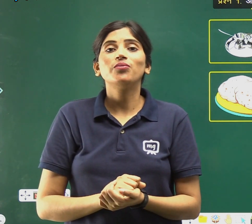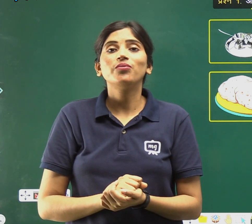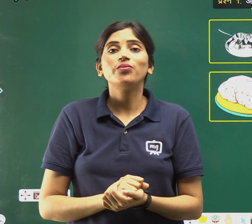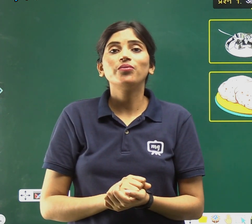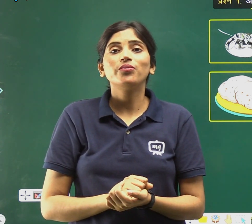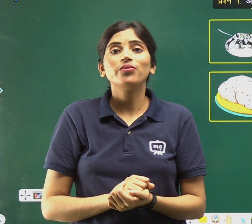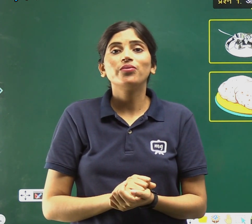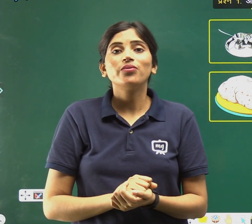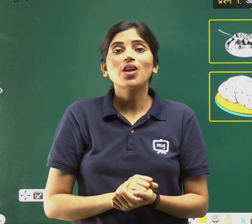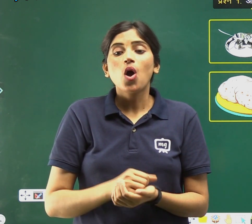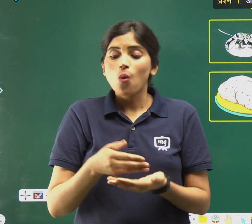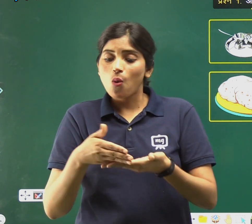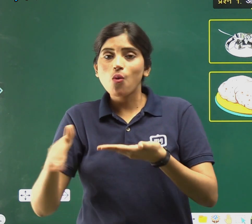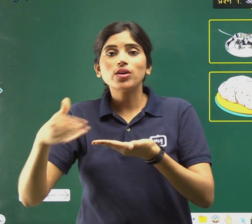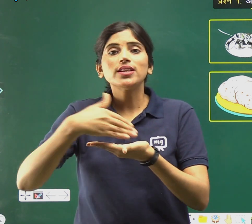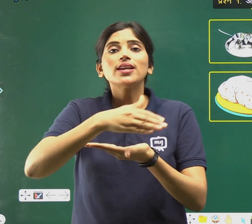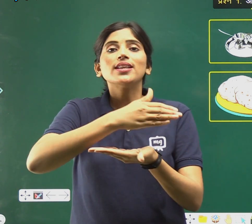बाहर नहीं निकलता,